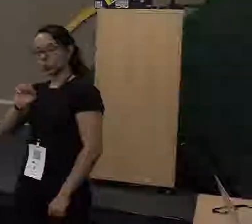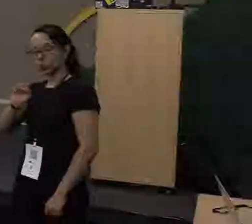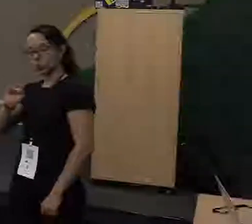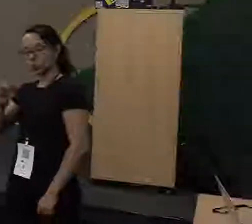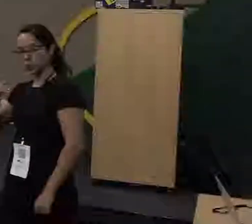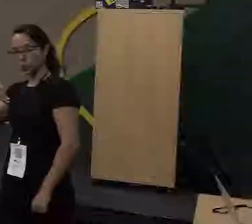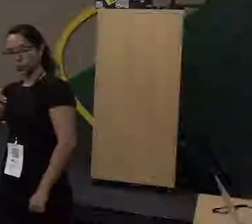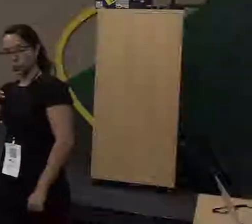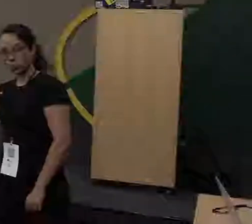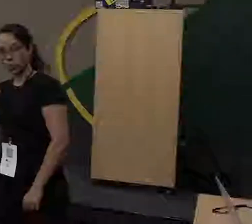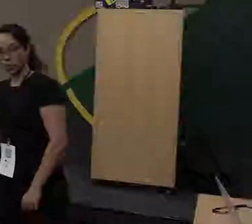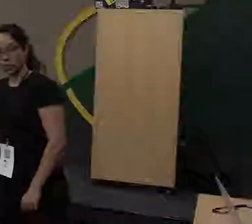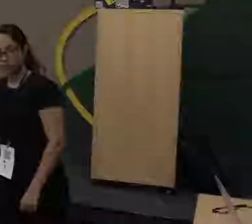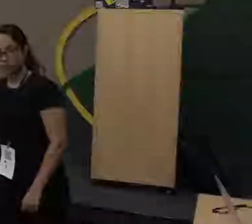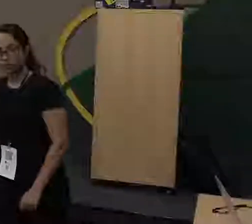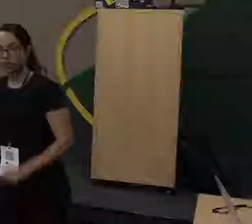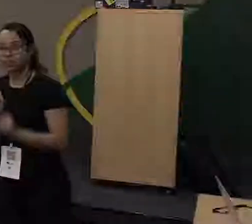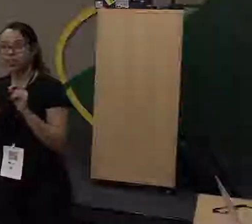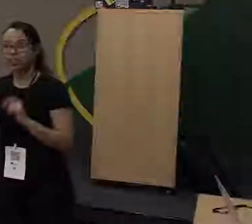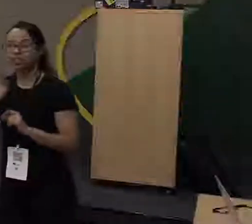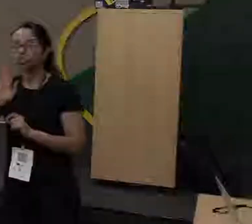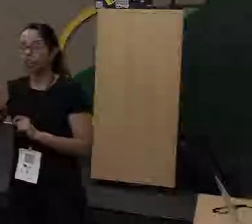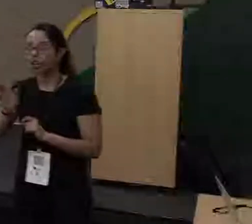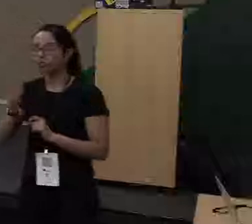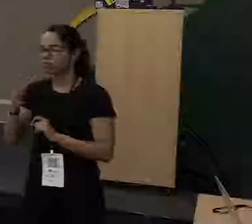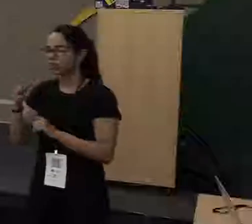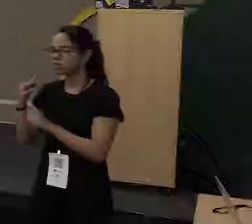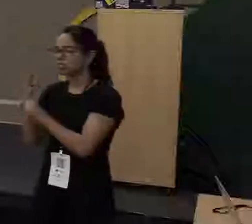fazem pelo menos 4 anos que isso foi lançado.